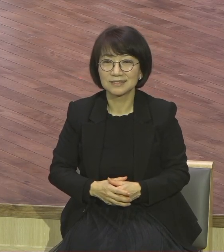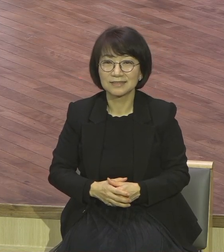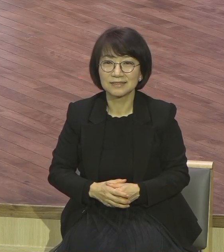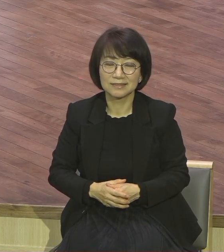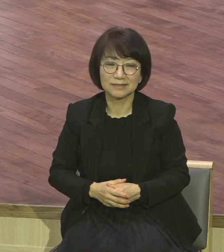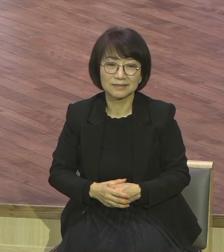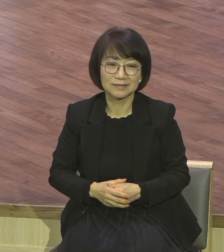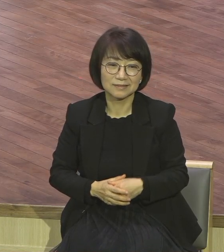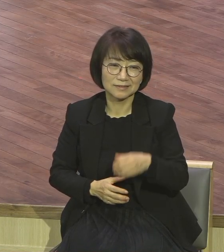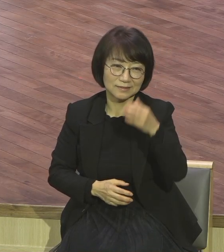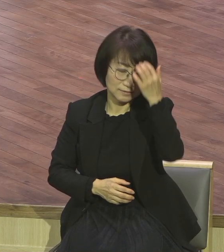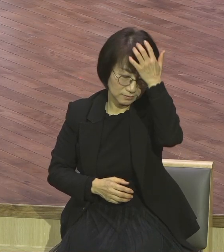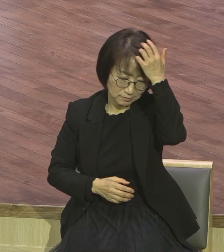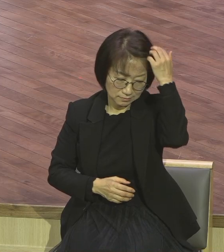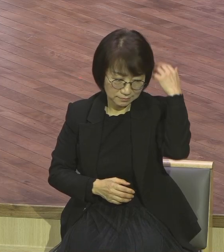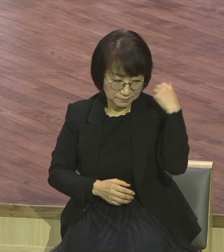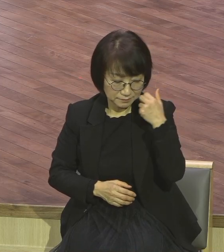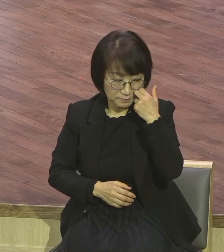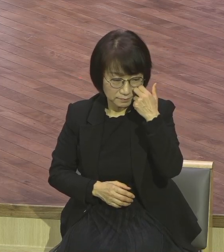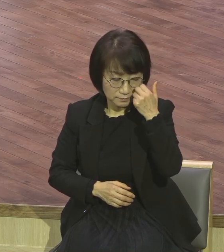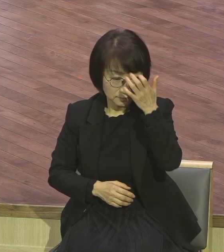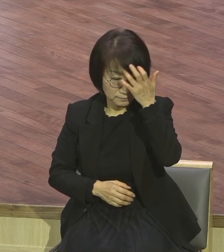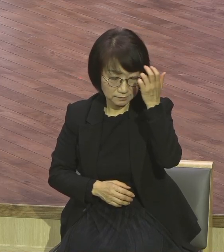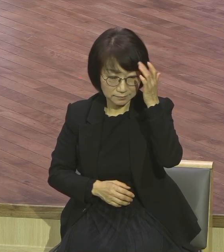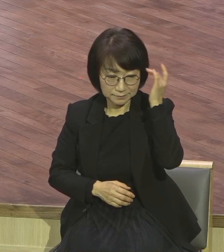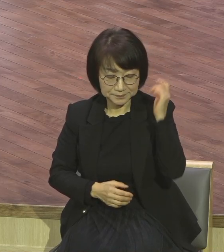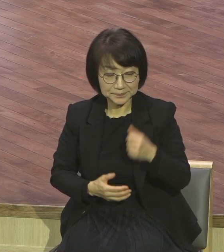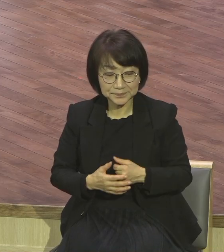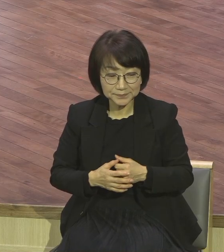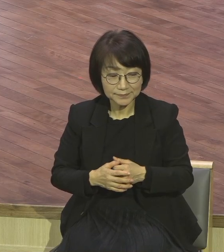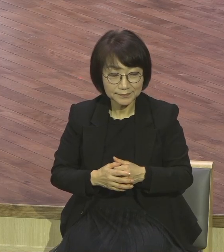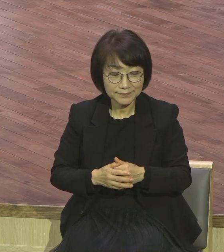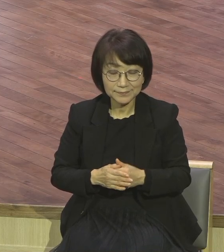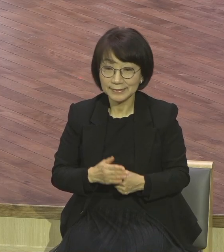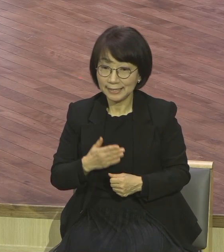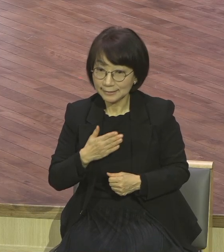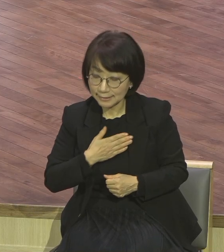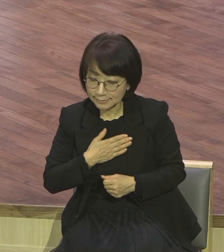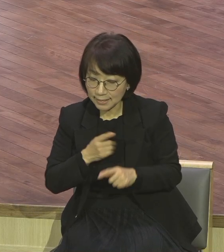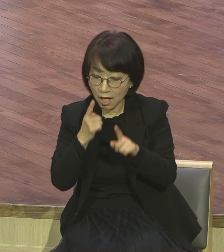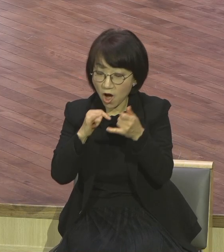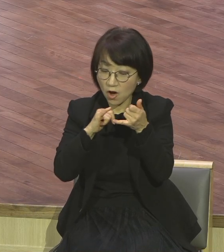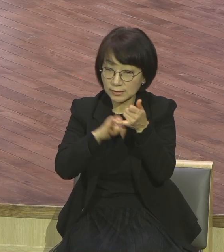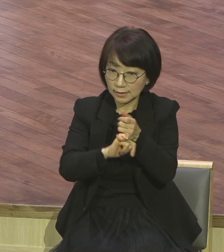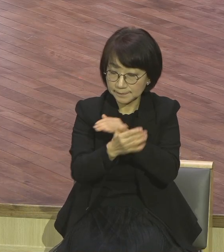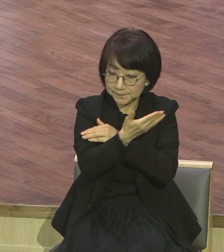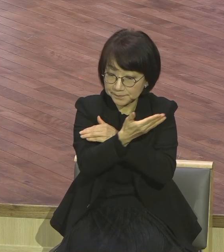속은 거예요 내가 얼마나 언약적 흐름 속에 내가 있느냐가 중요한 거라고요